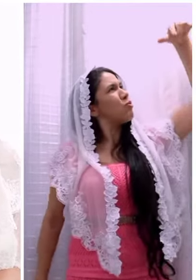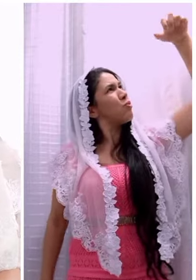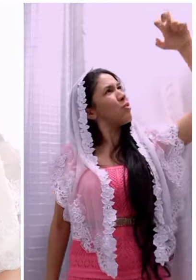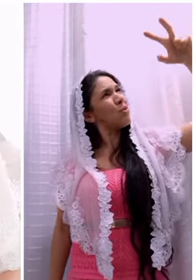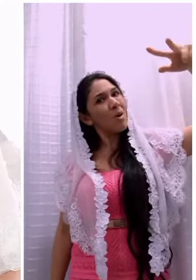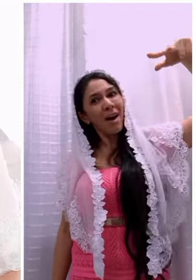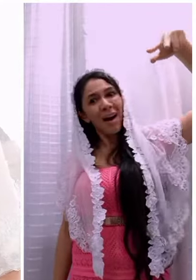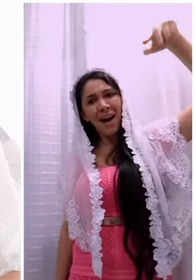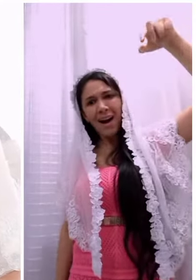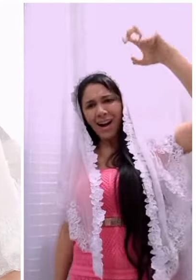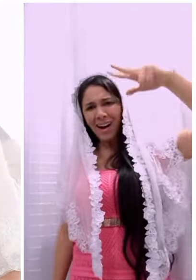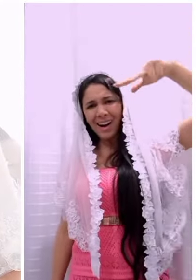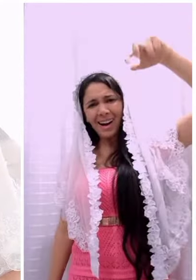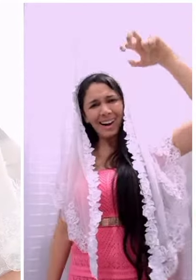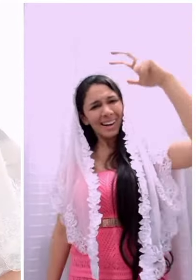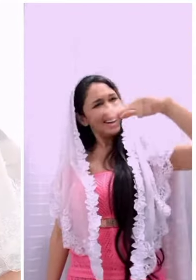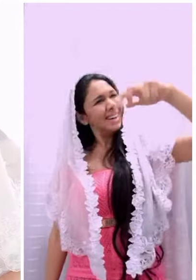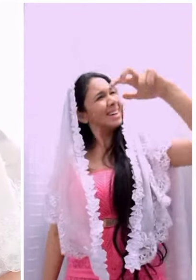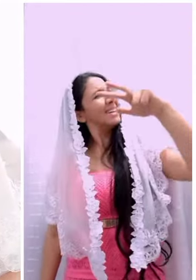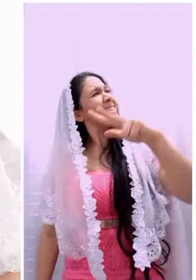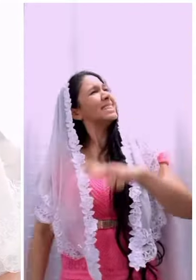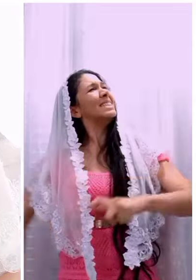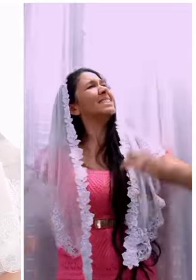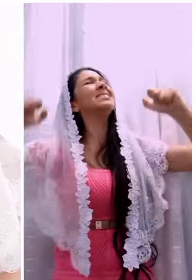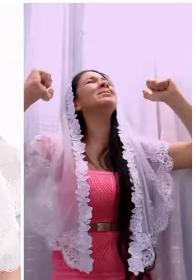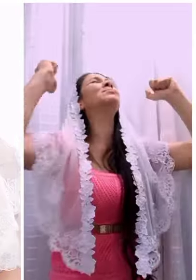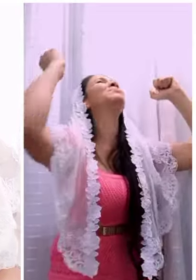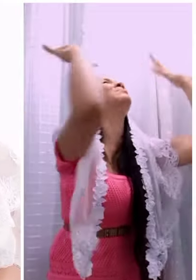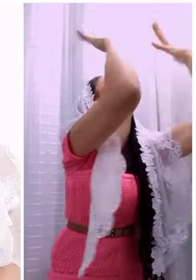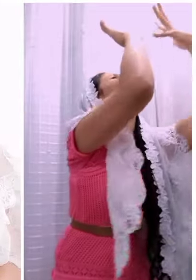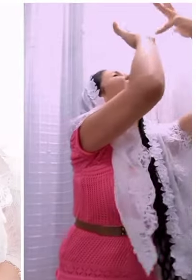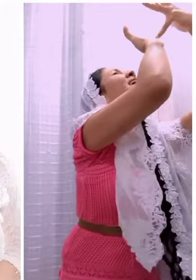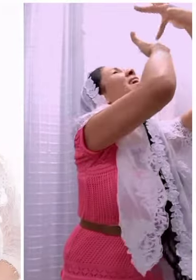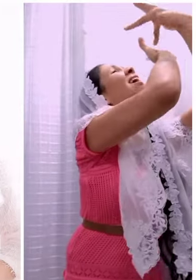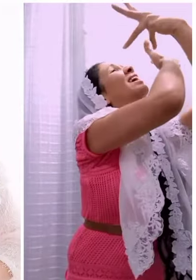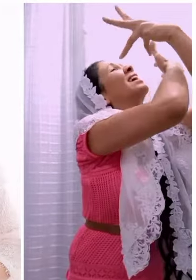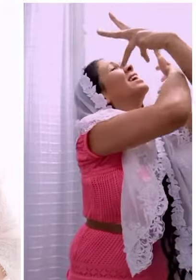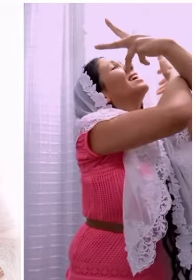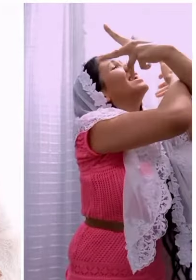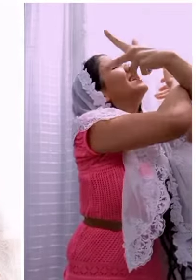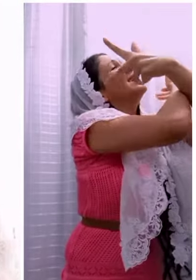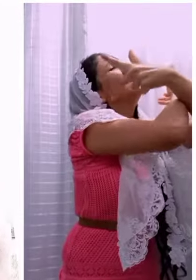filho dos viados. Eis que ele está de trás das nossas paredes,